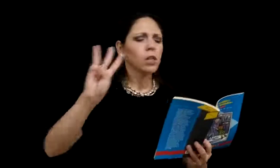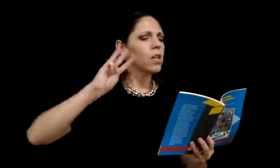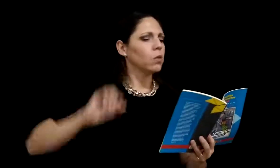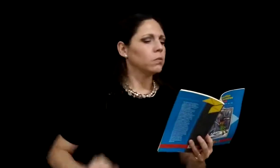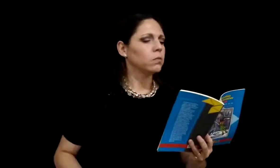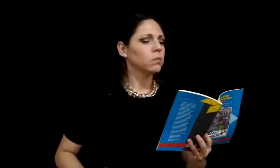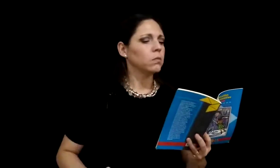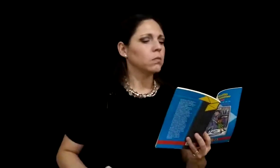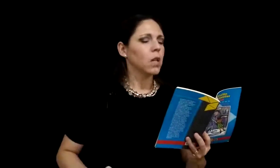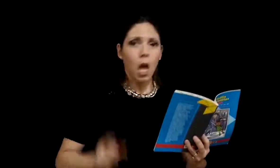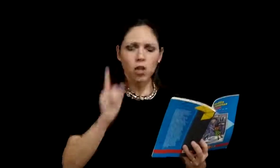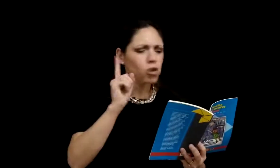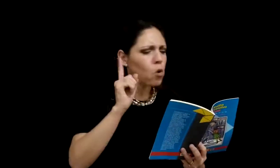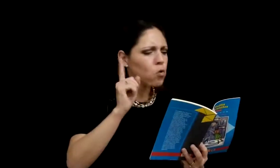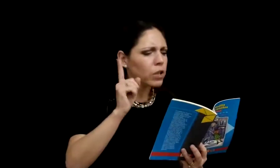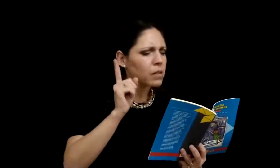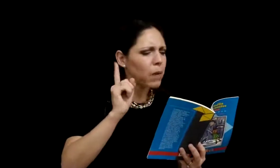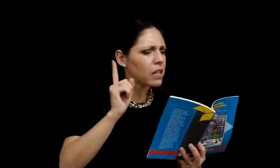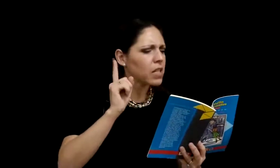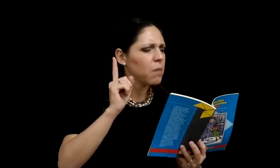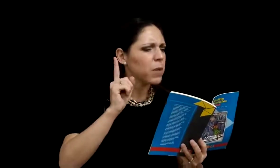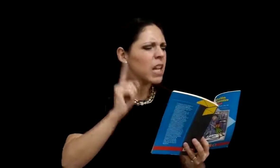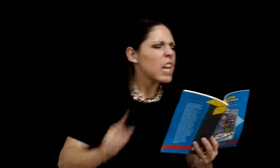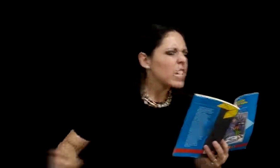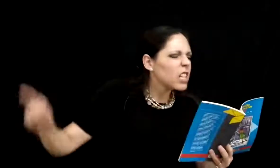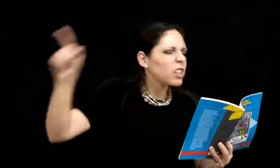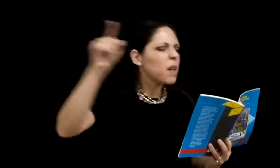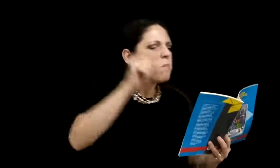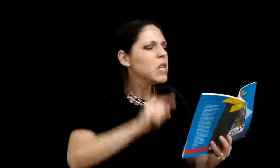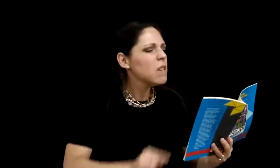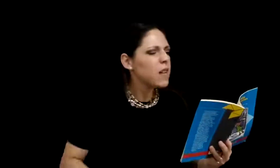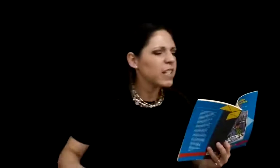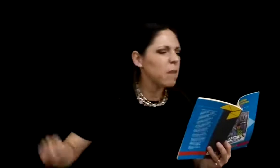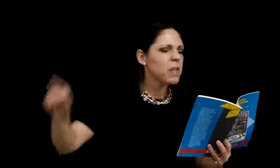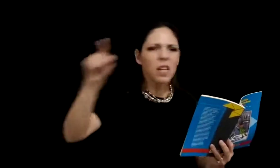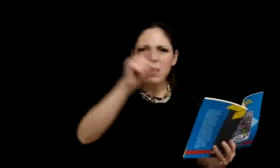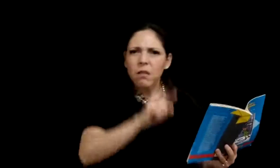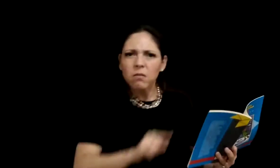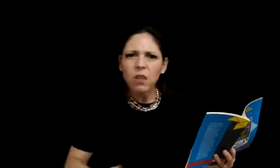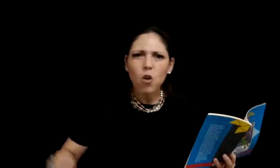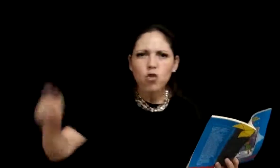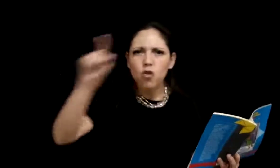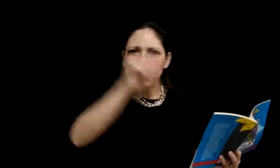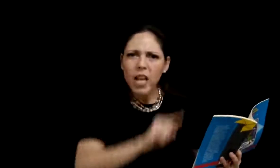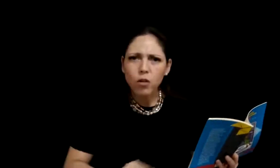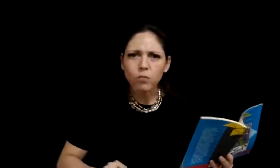tercero, si ocultas para siempre ese temible y amenazante hoyo negro.